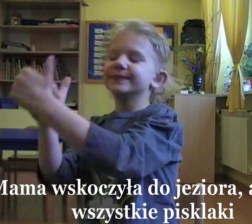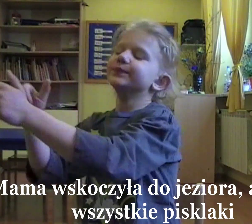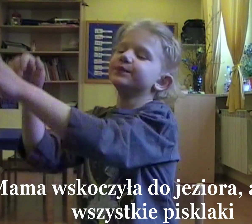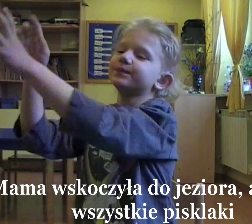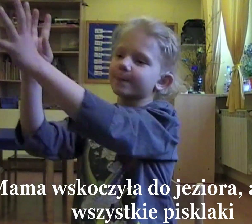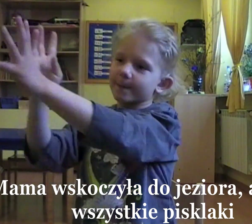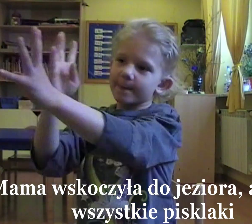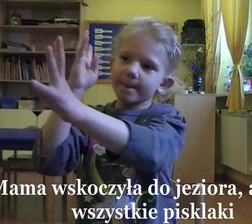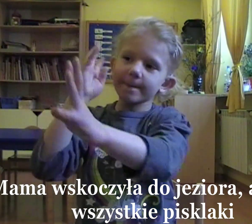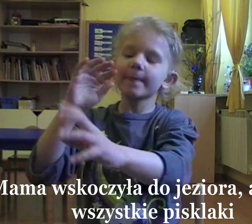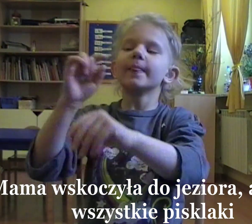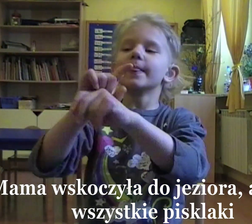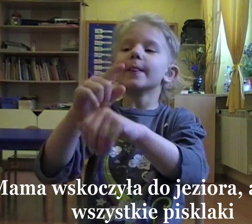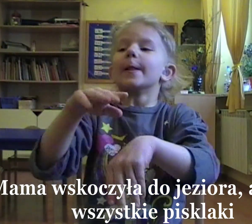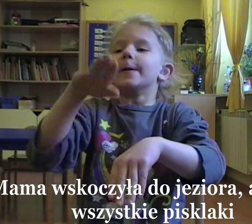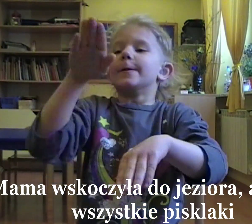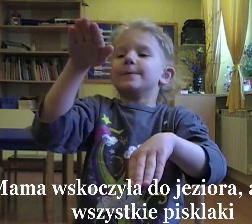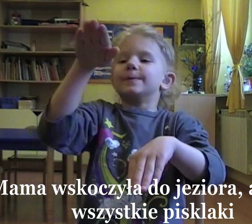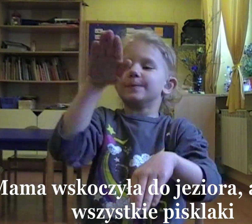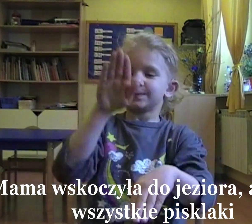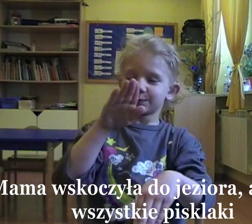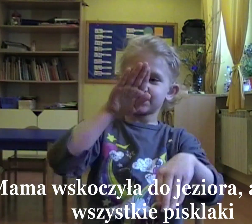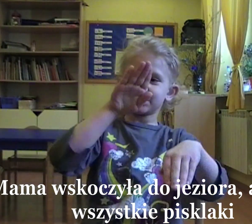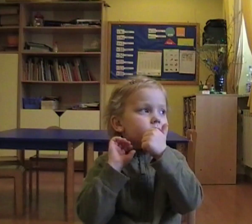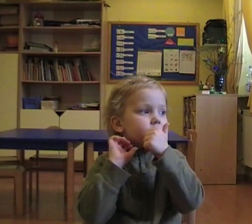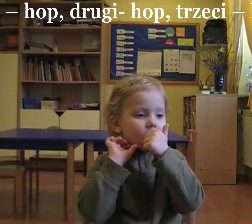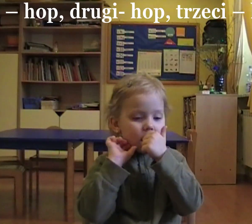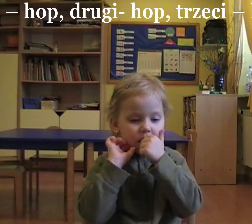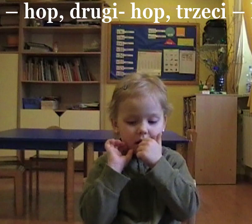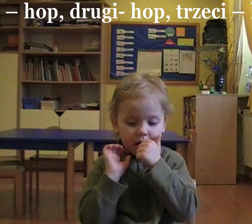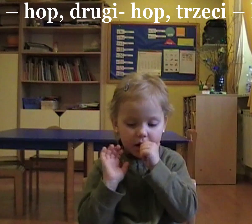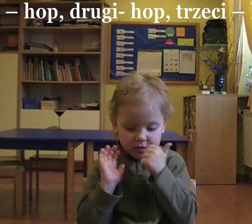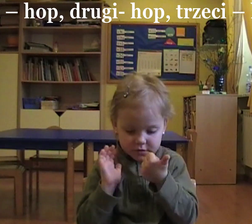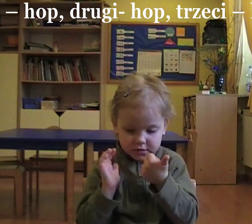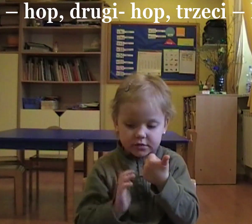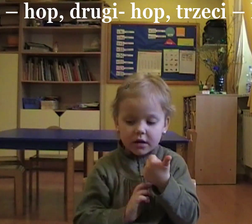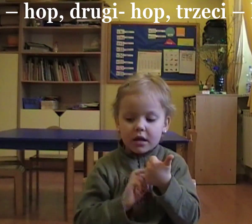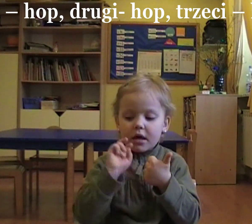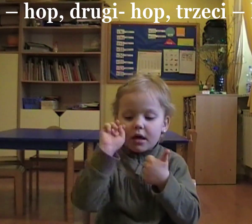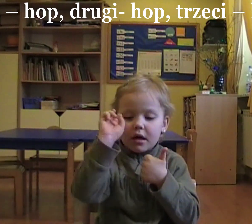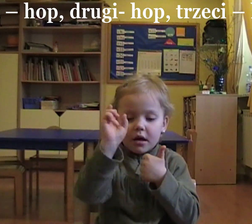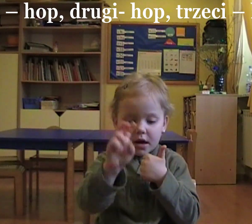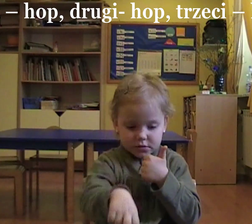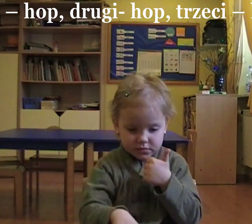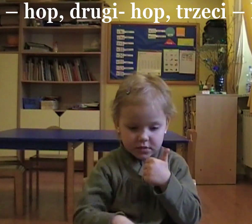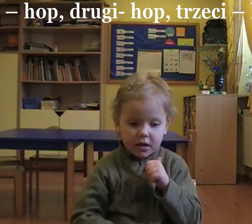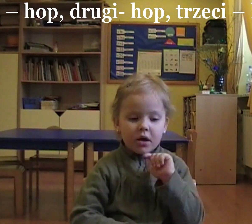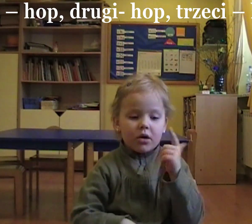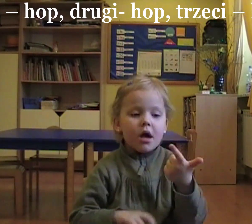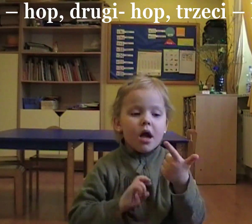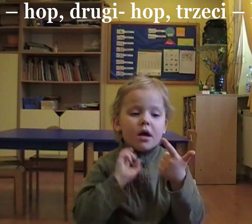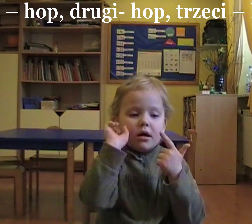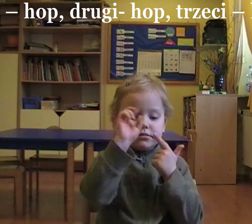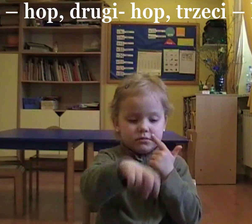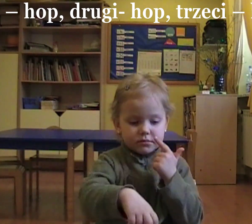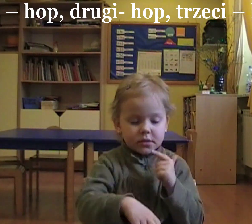skoczyła do jeziora, a za nią wszystkie pisklaki. Jeden, hop, drugi,